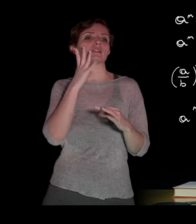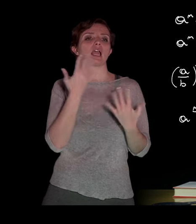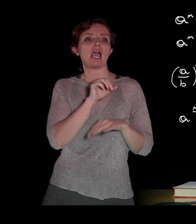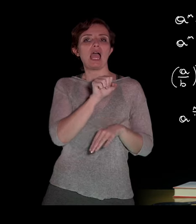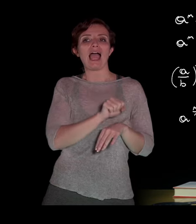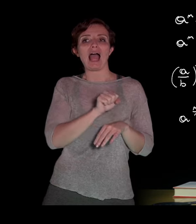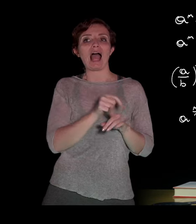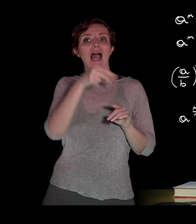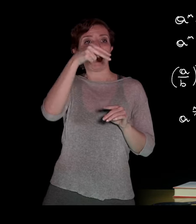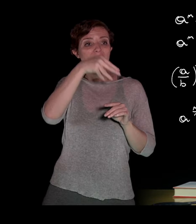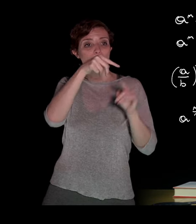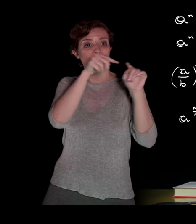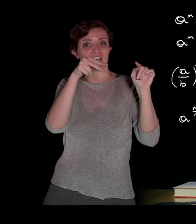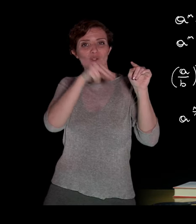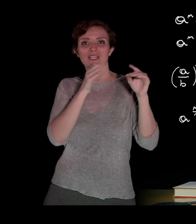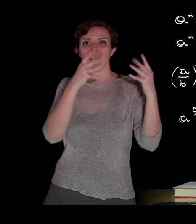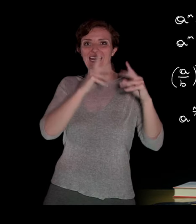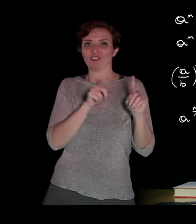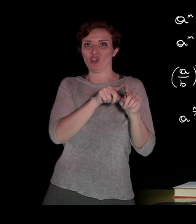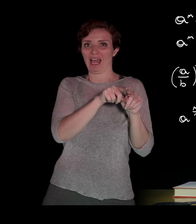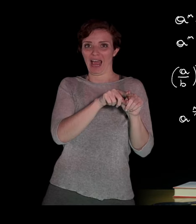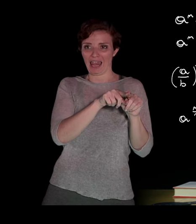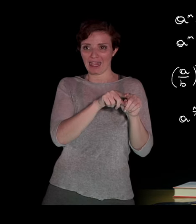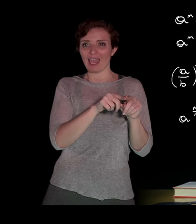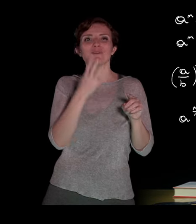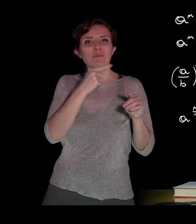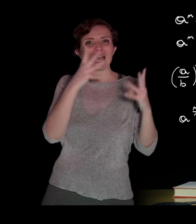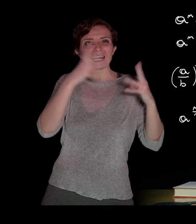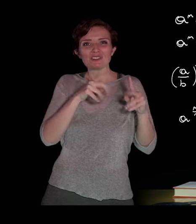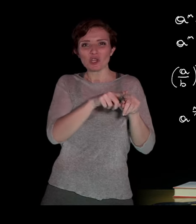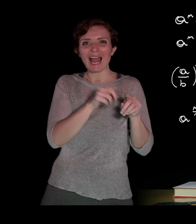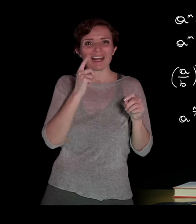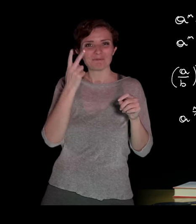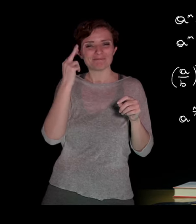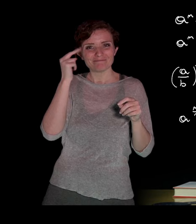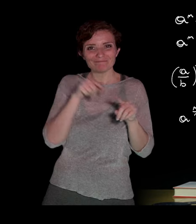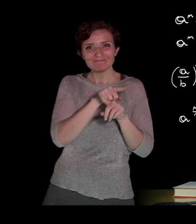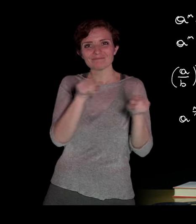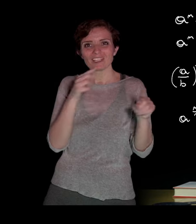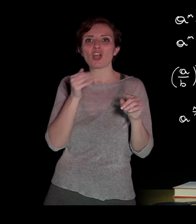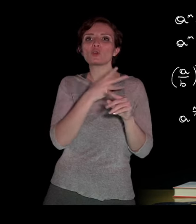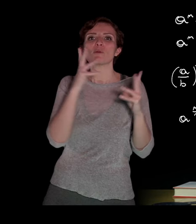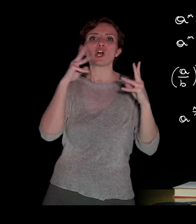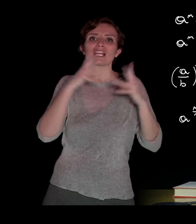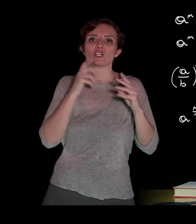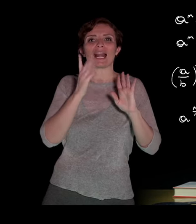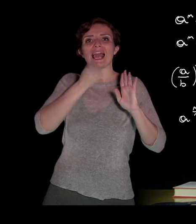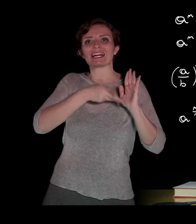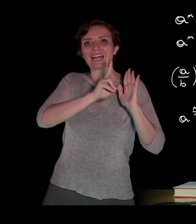ad m fratto n, come abbiamo visto per quanto riguarda gli insiemi razionali, ricordo che il numero razionale è un rapporto fra due numeri interi, quindi